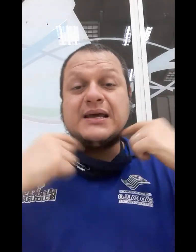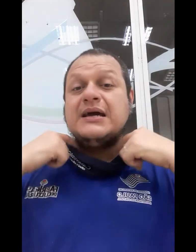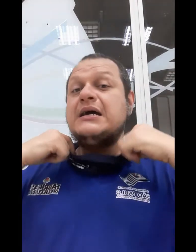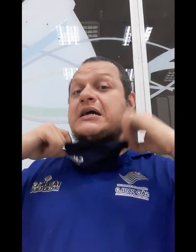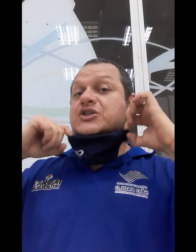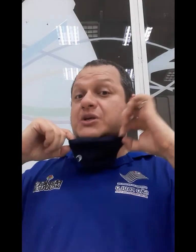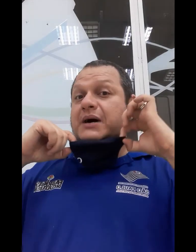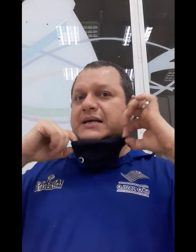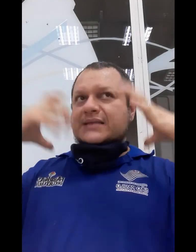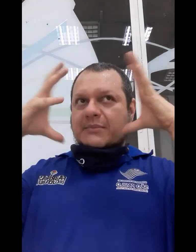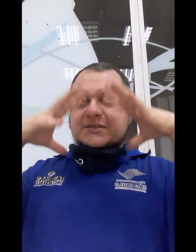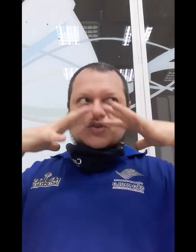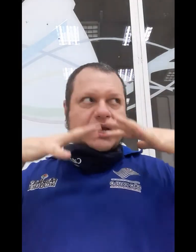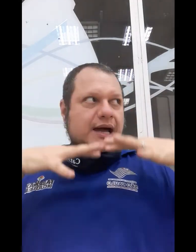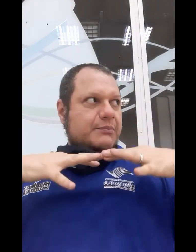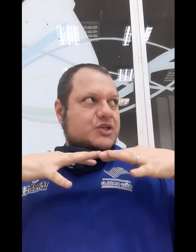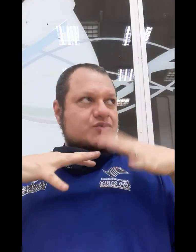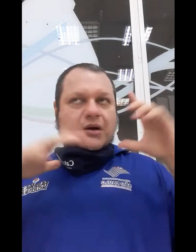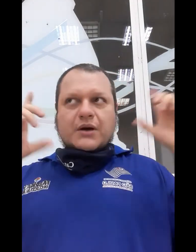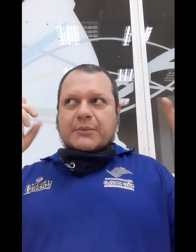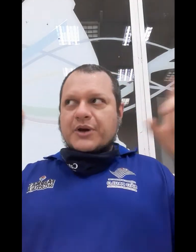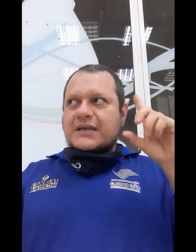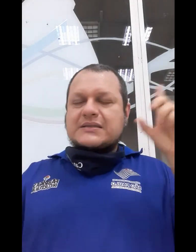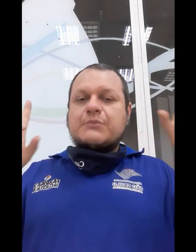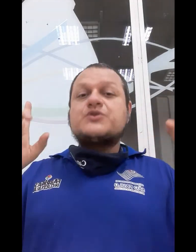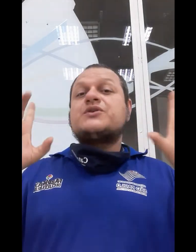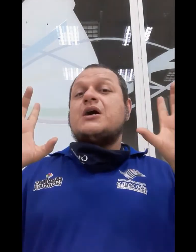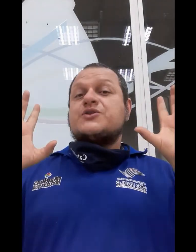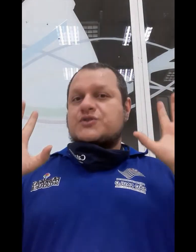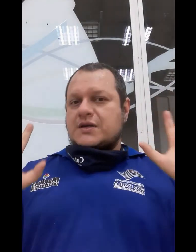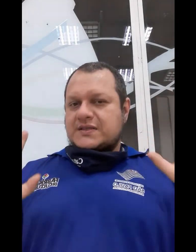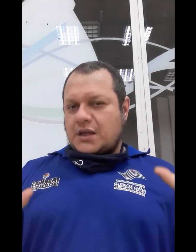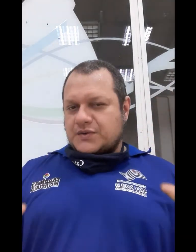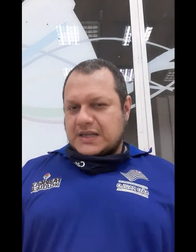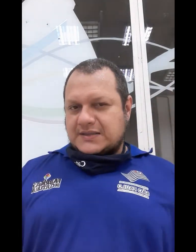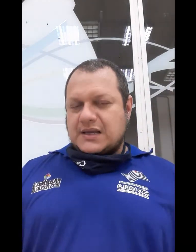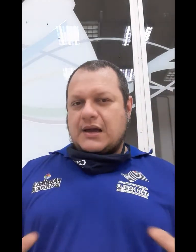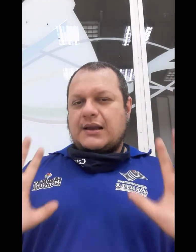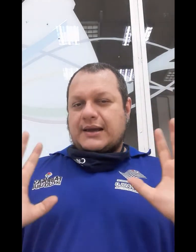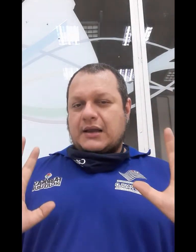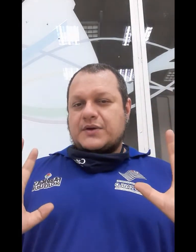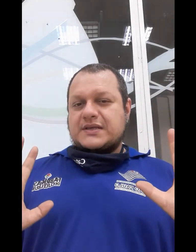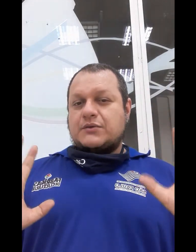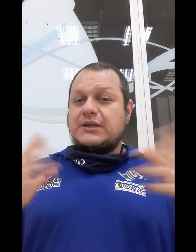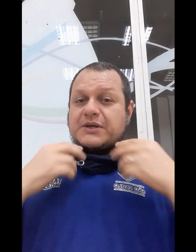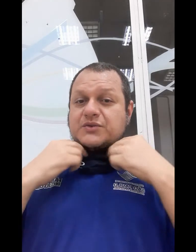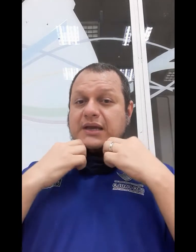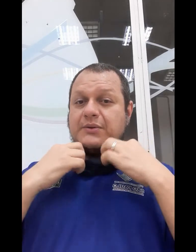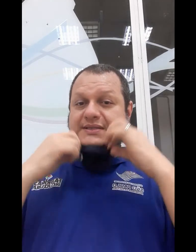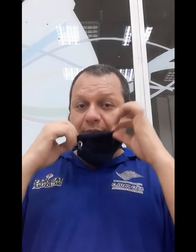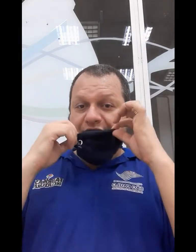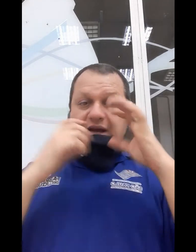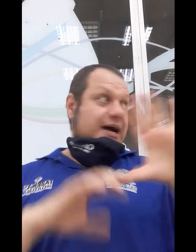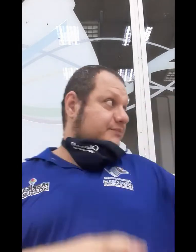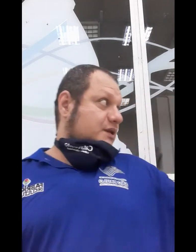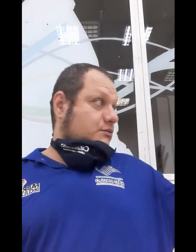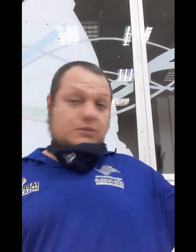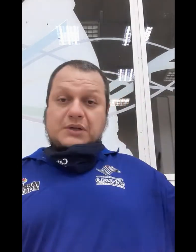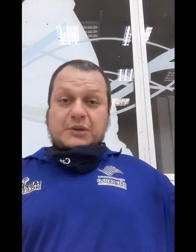de máscara, mas eu tirei rapidinho agora, porque estamos sozinhos na sala, aquela coisa toda, mas o ideal é sempre ficar. Então, quando